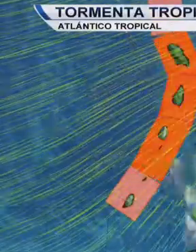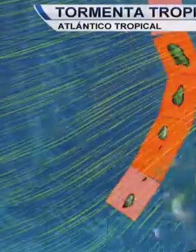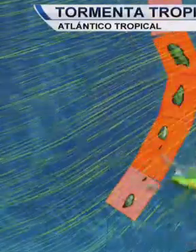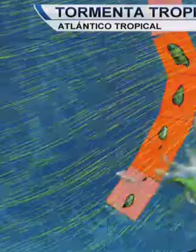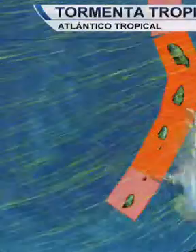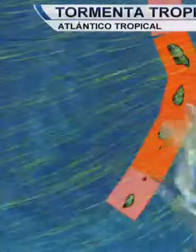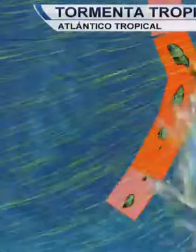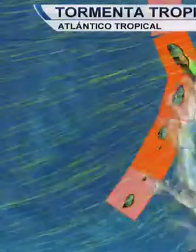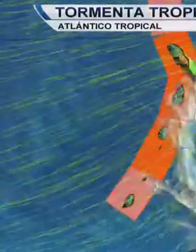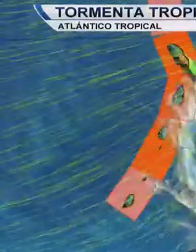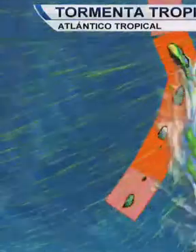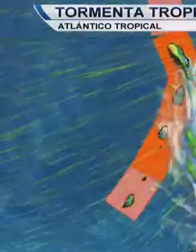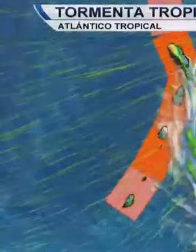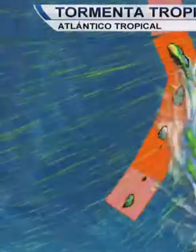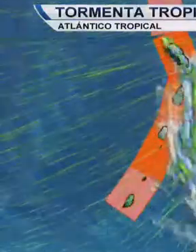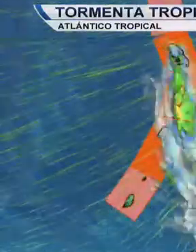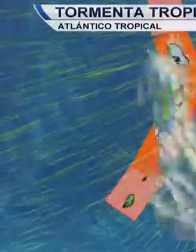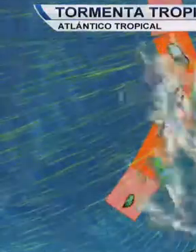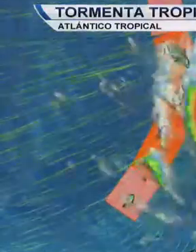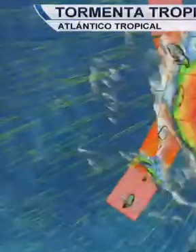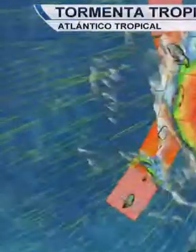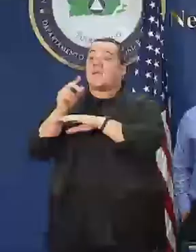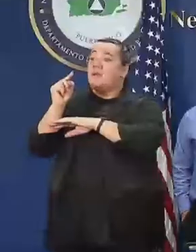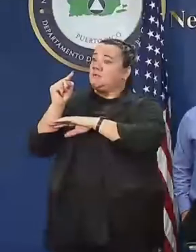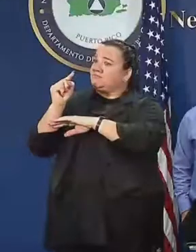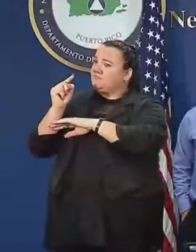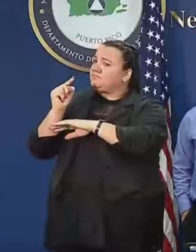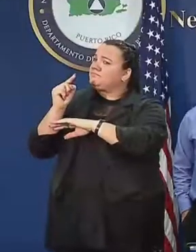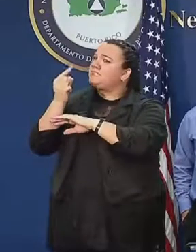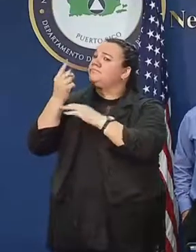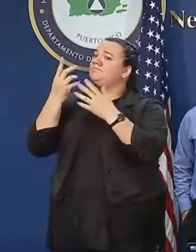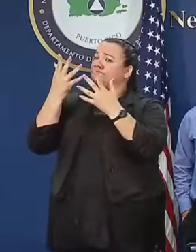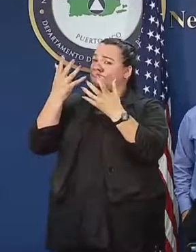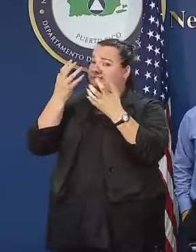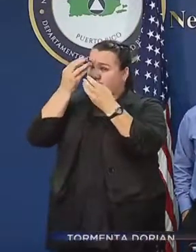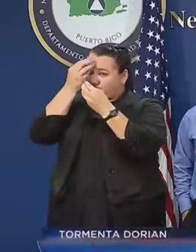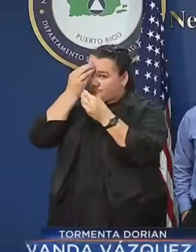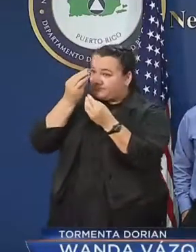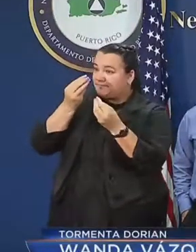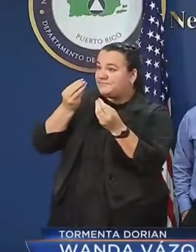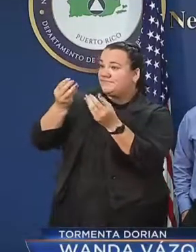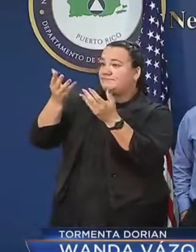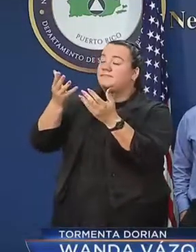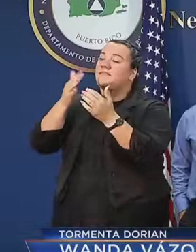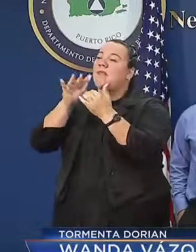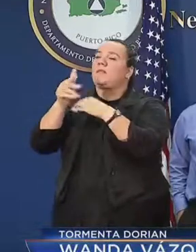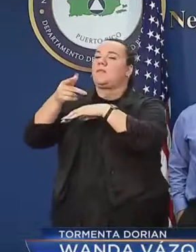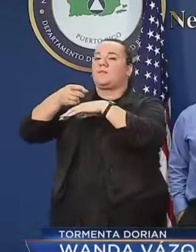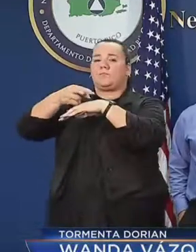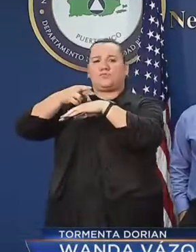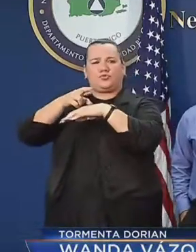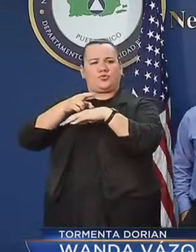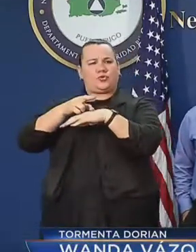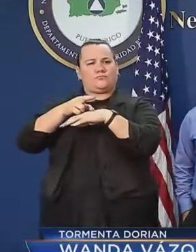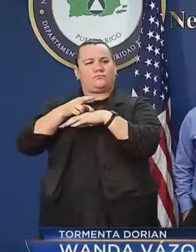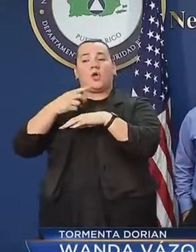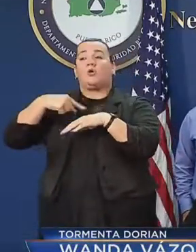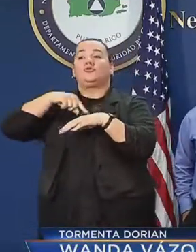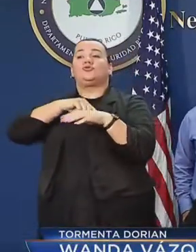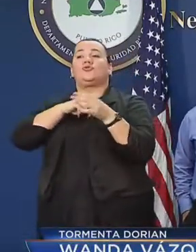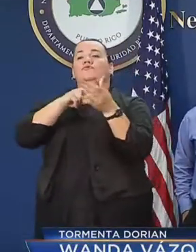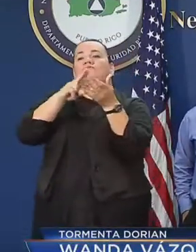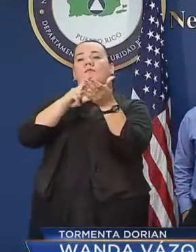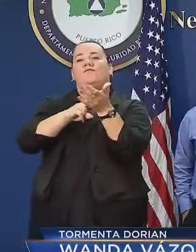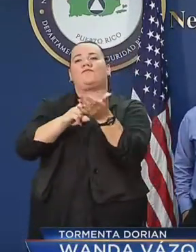zona suroeste de Puerto Rico mantiene atentas a las autoridades. Quiero informarle al pueblo de Puerto Rico que hemos firmado una